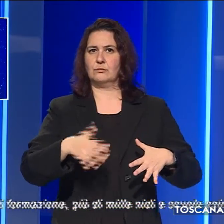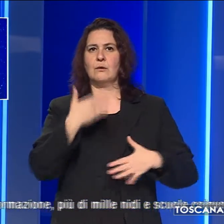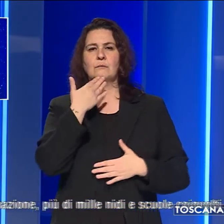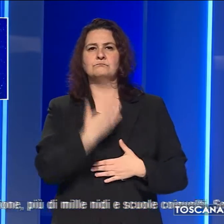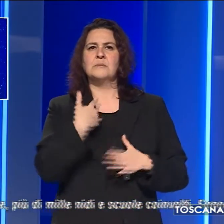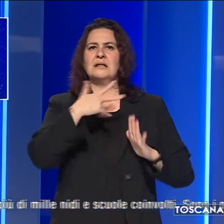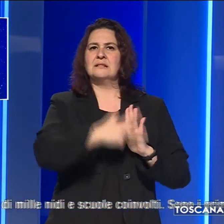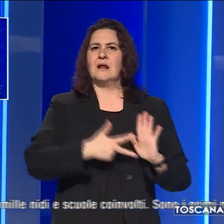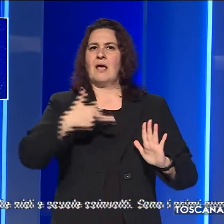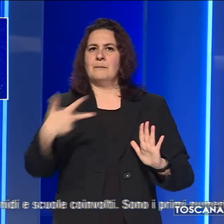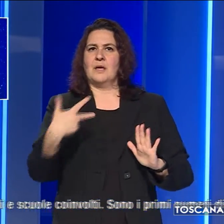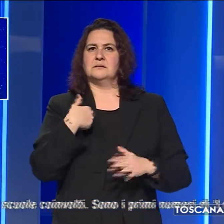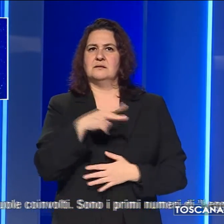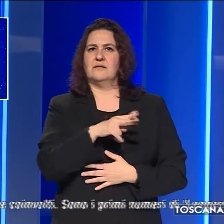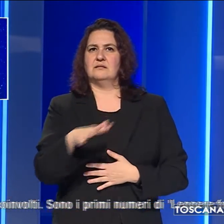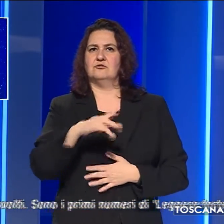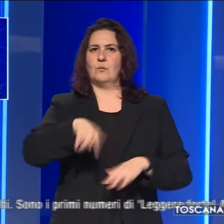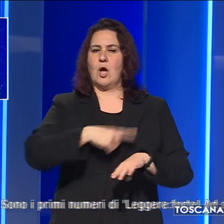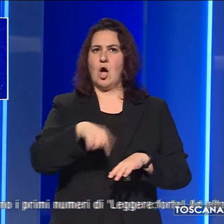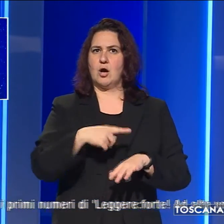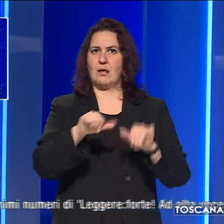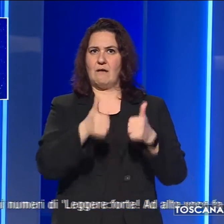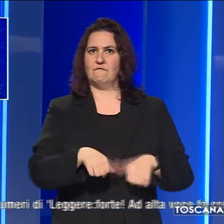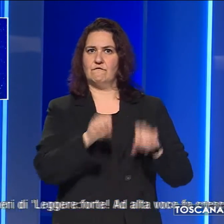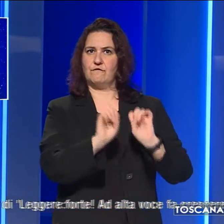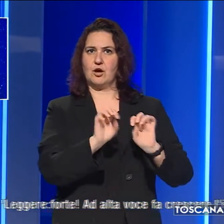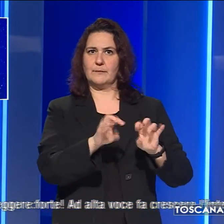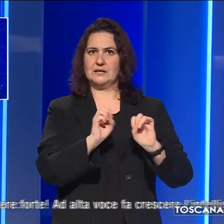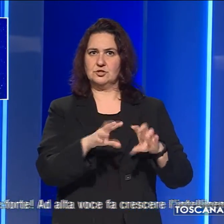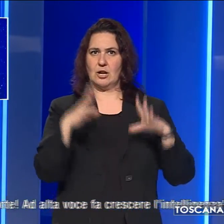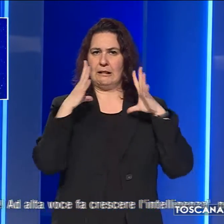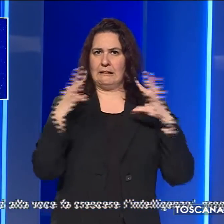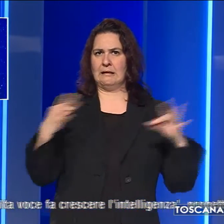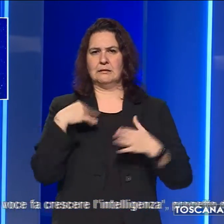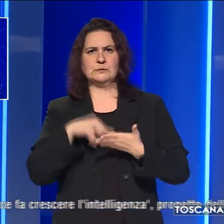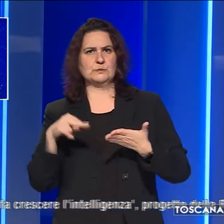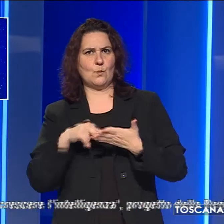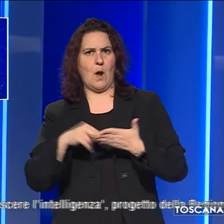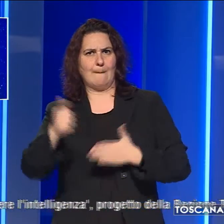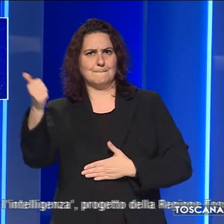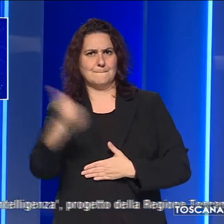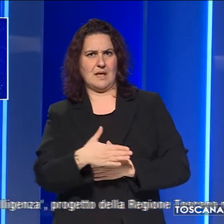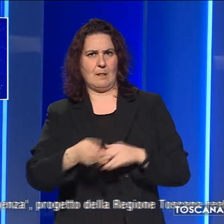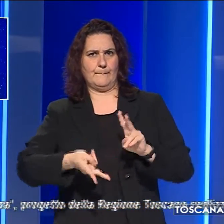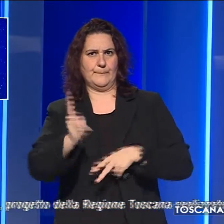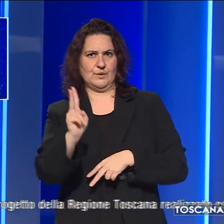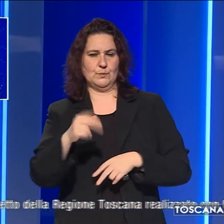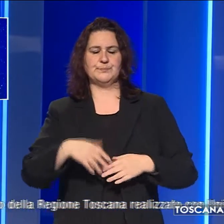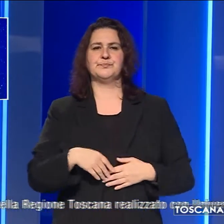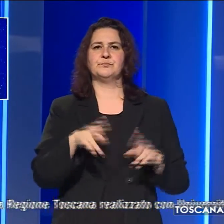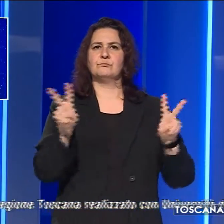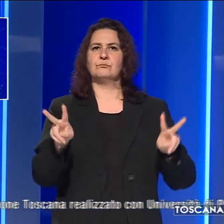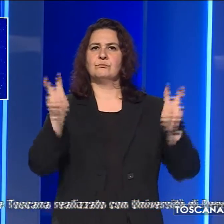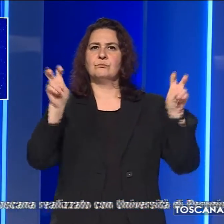formazione, più di mille nidi e scuole coinvolti. Sono i primi numeri di leggere